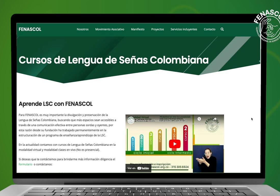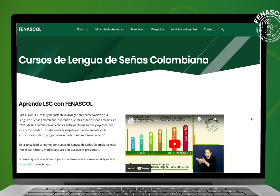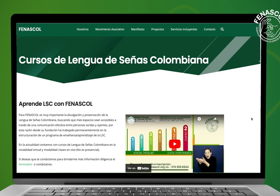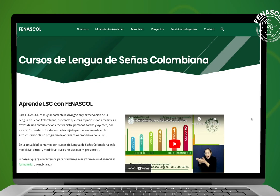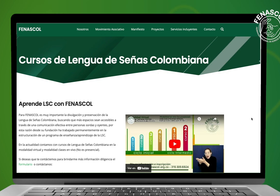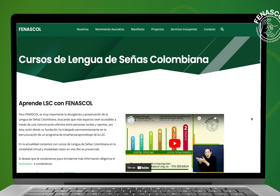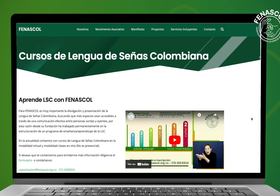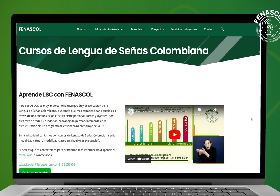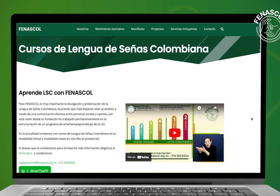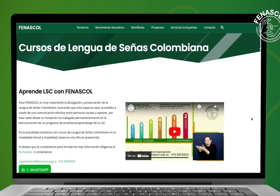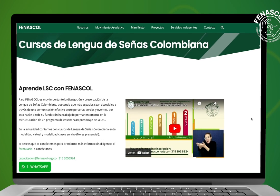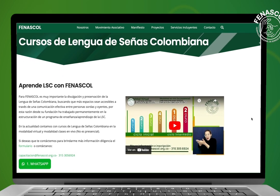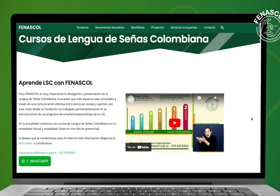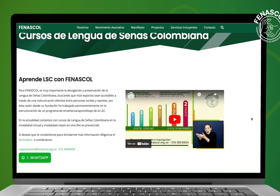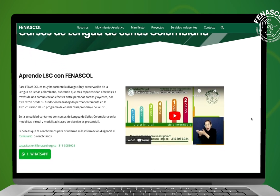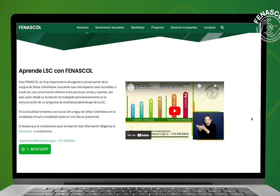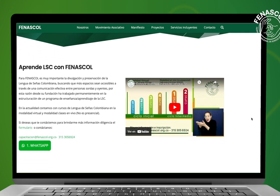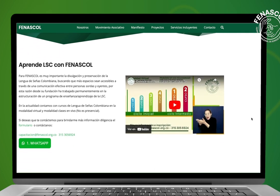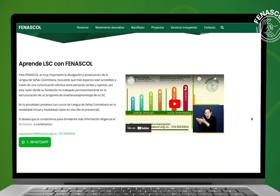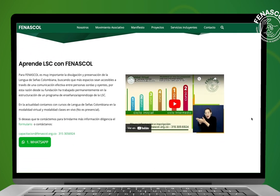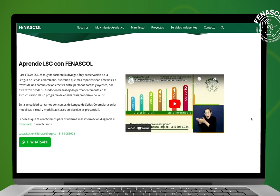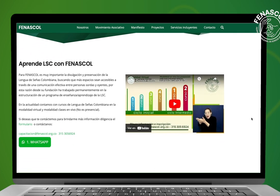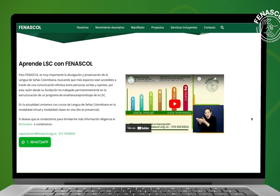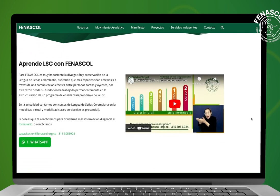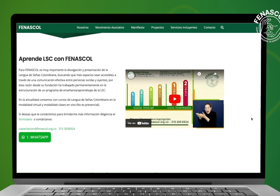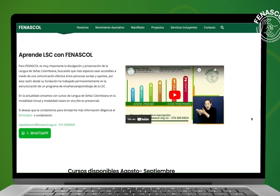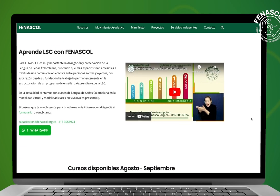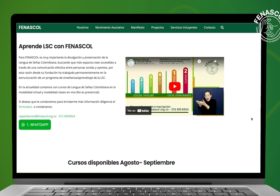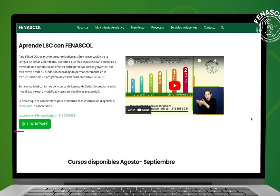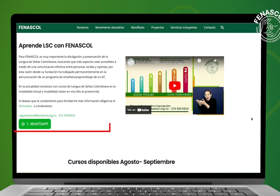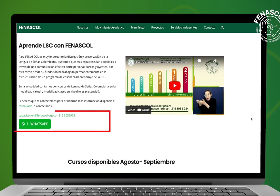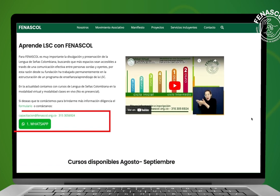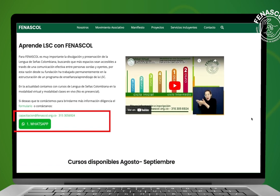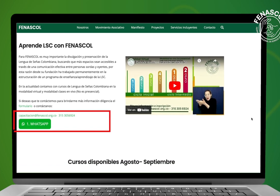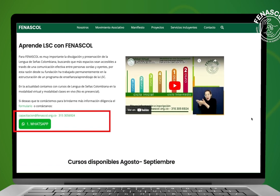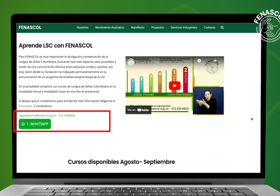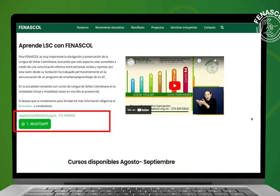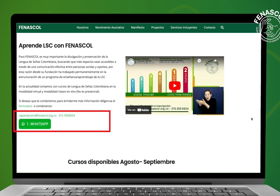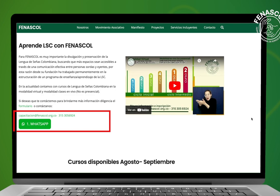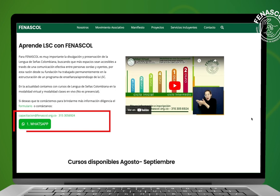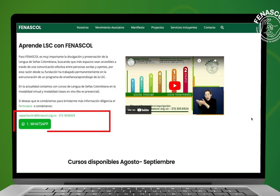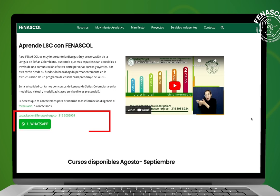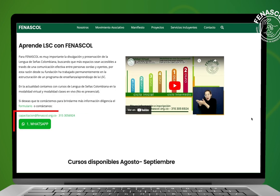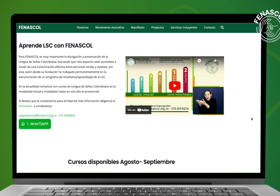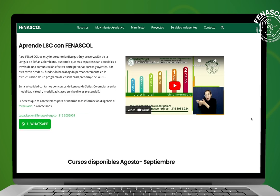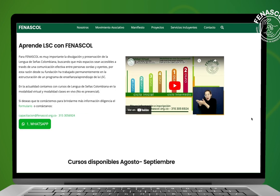Dentro de esta opción, en la parte inferior, vas a encontrar los canales de contacto.